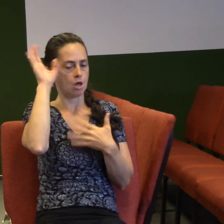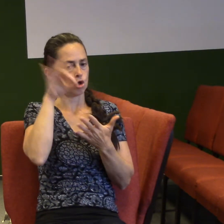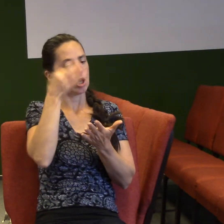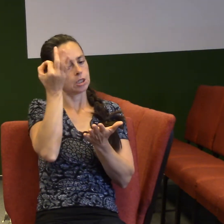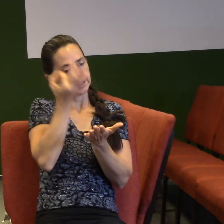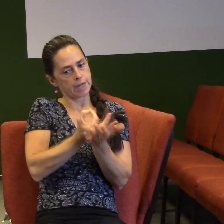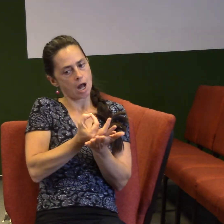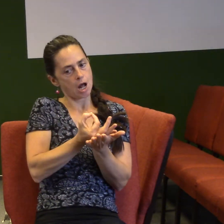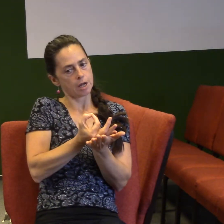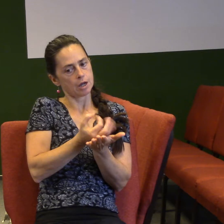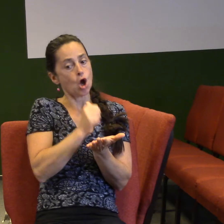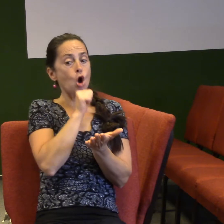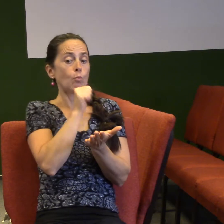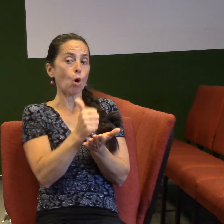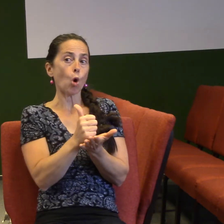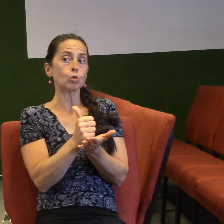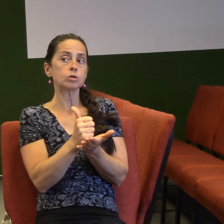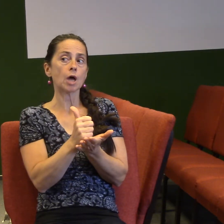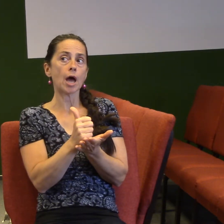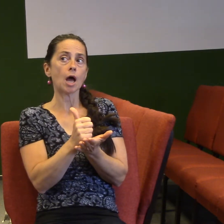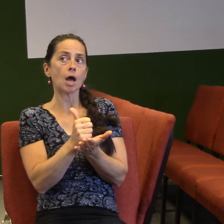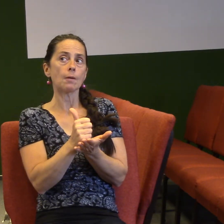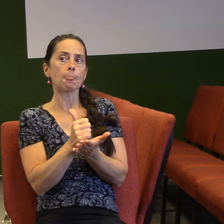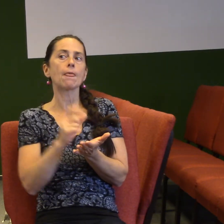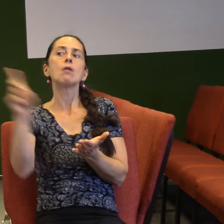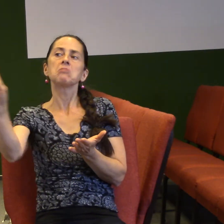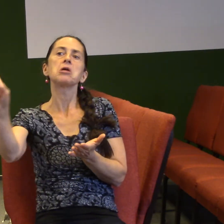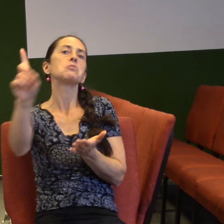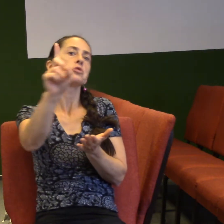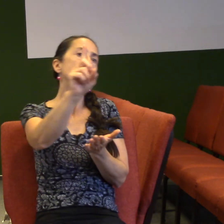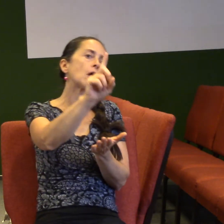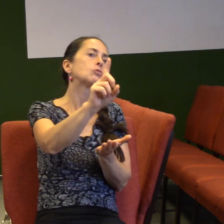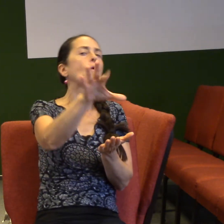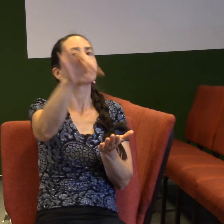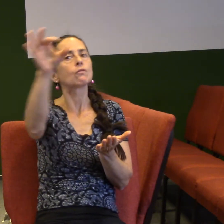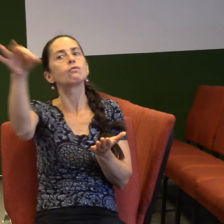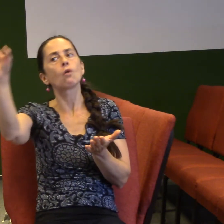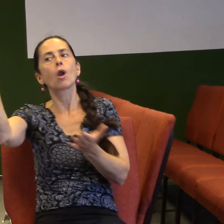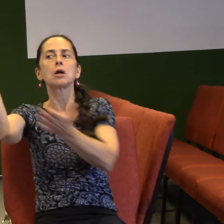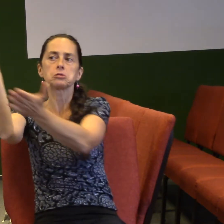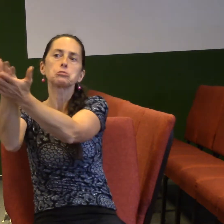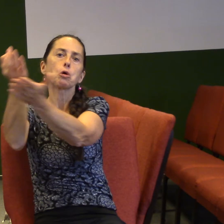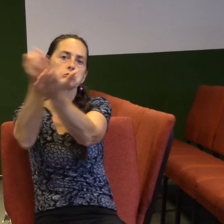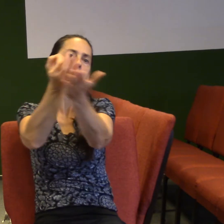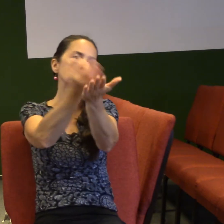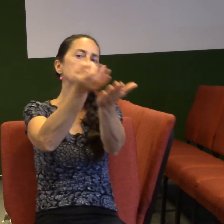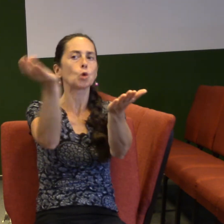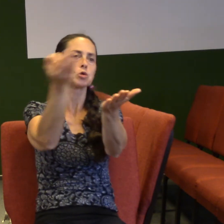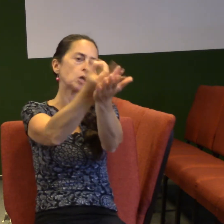Když tady nám dám závorku pro ty vyvolené, pro ty duchovní, pro ty, kteří jsou